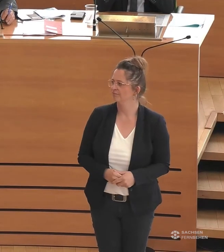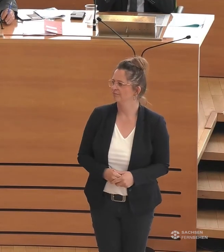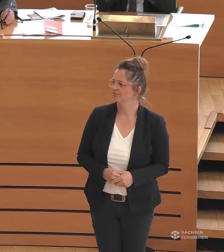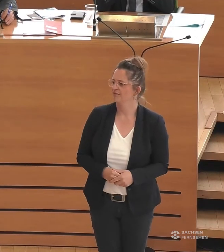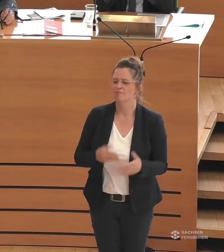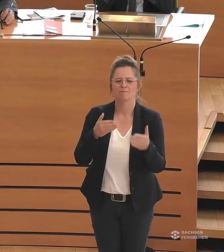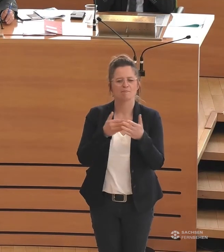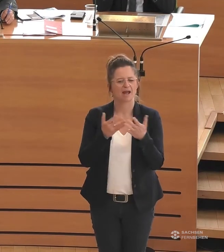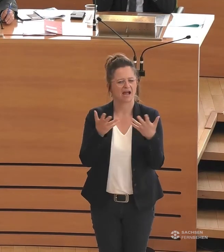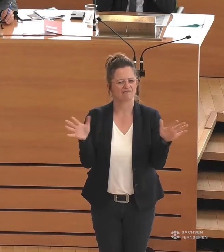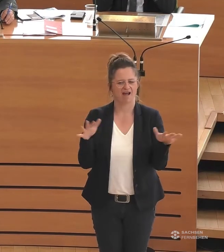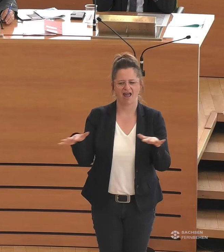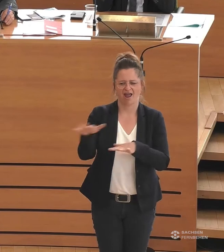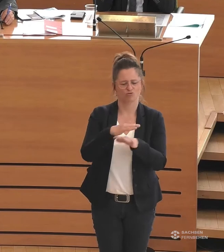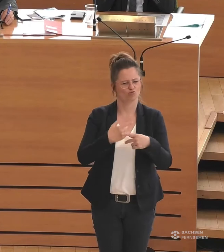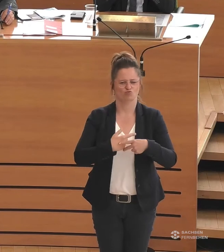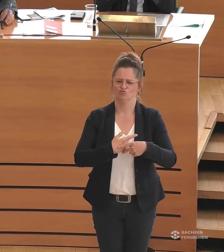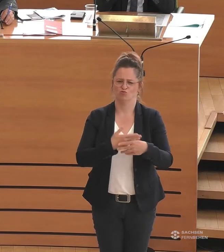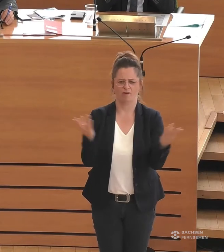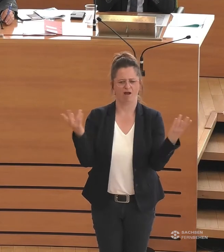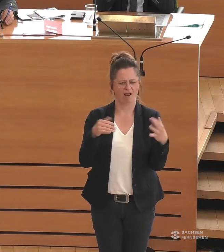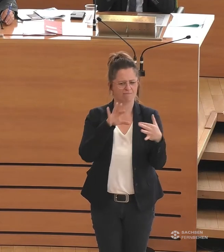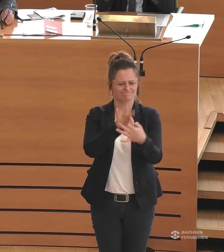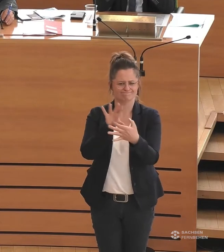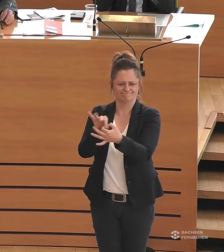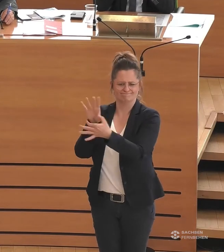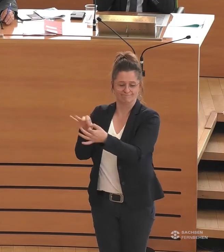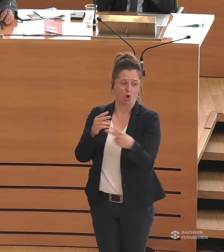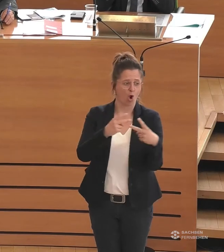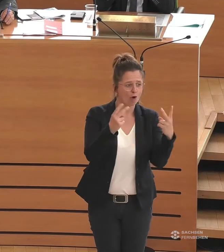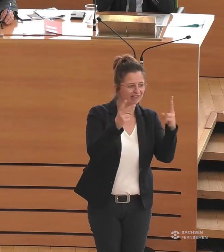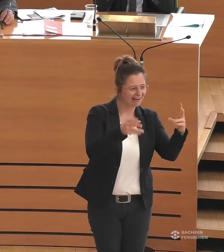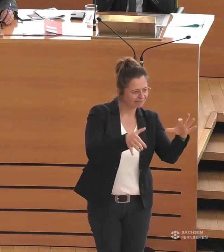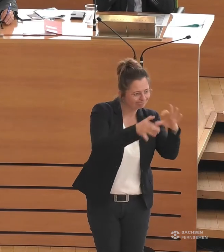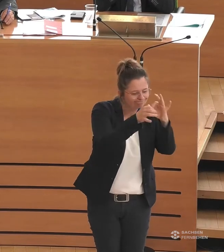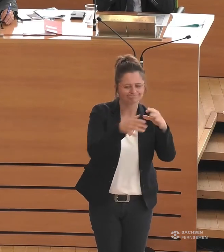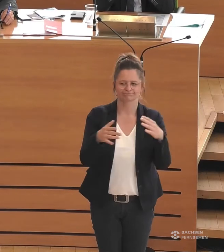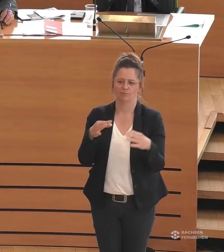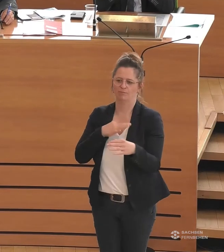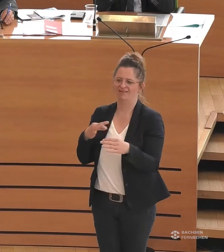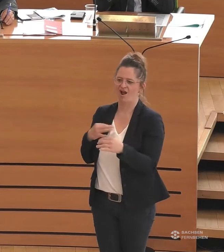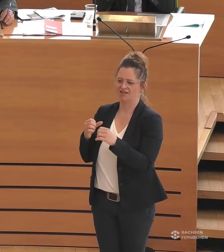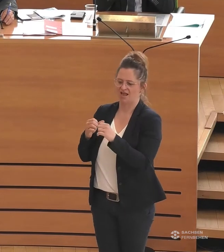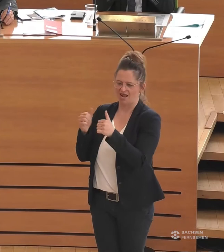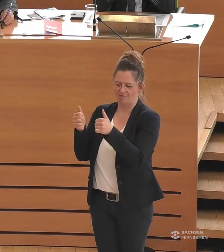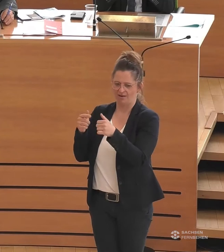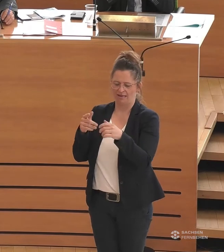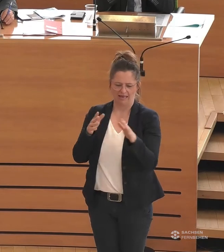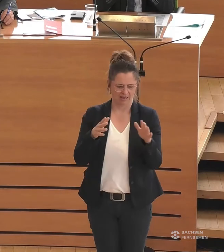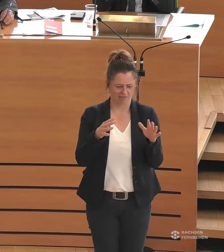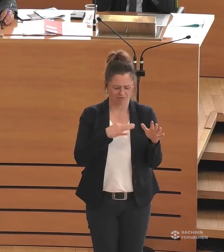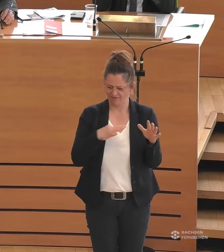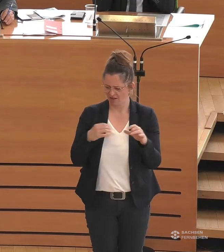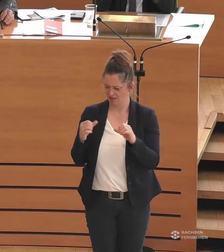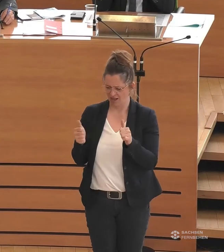wie des öffentlichen Rechts und des privaten Lebens. Öffentlichen Lebens meine ich, privaten Lebens.